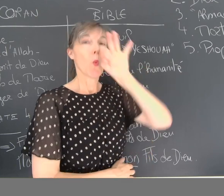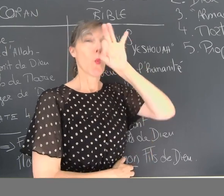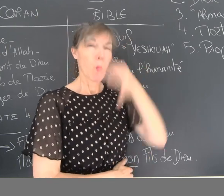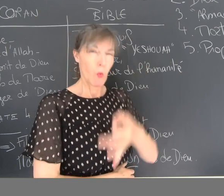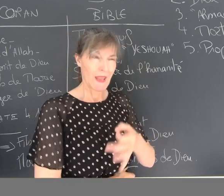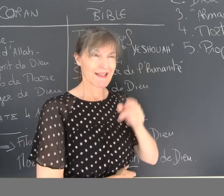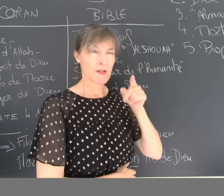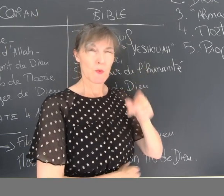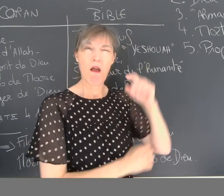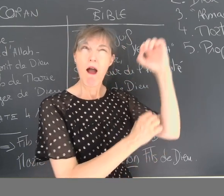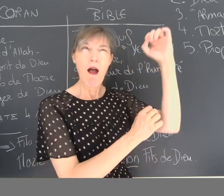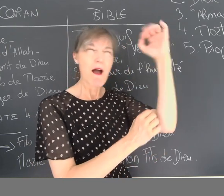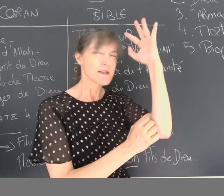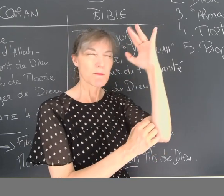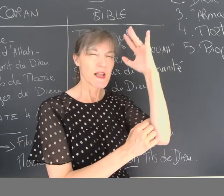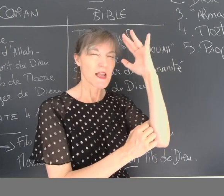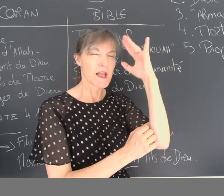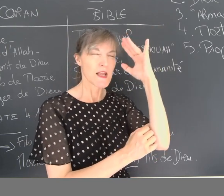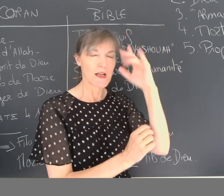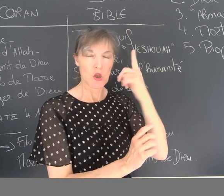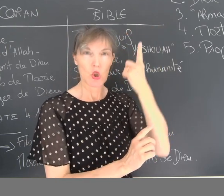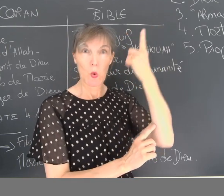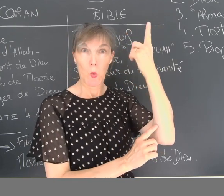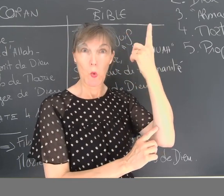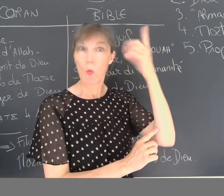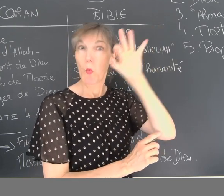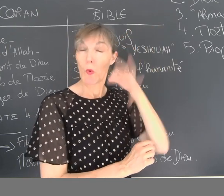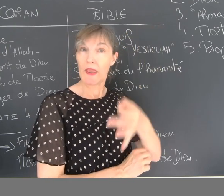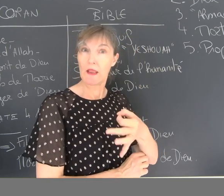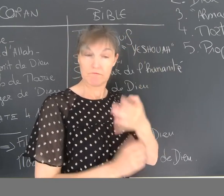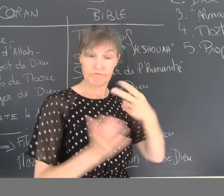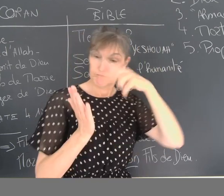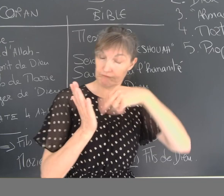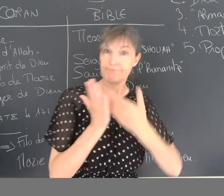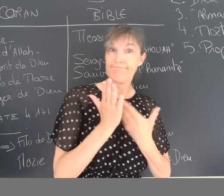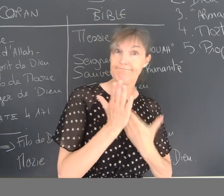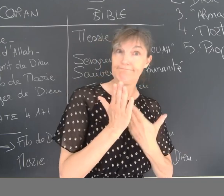On voit également que Jésus, il est l'Esprit de Dieu.